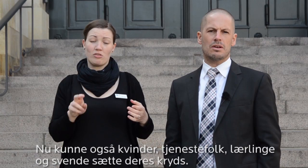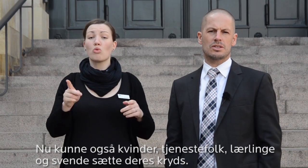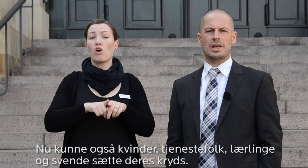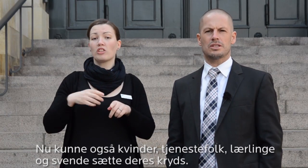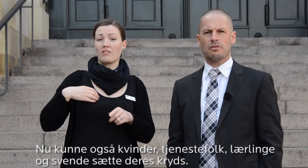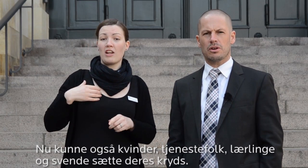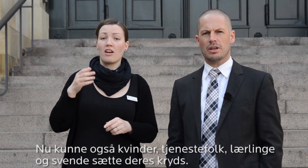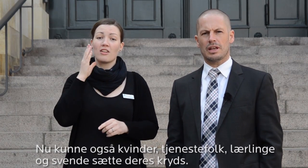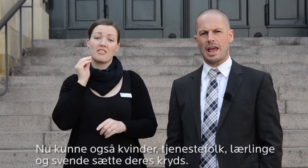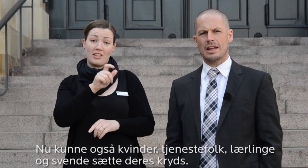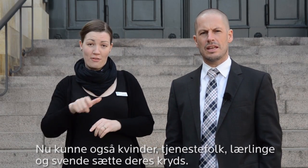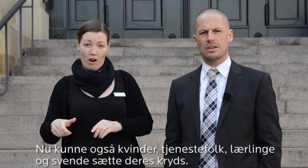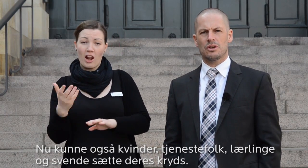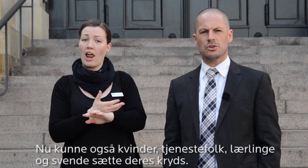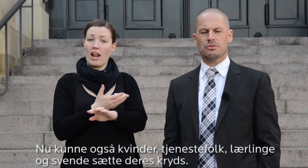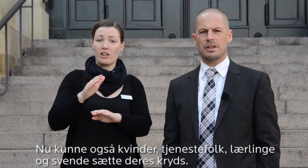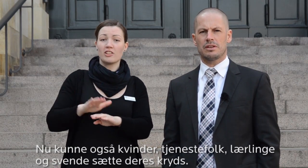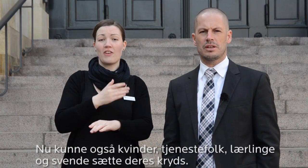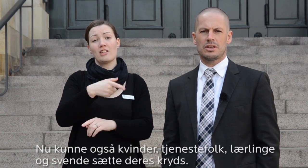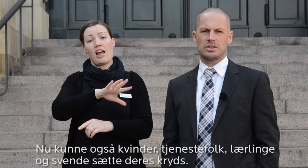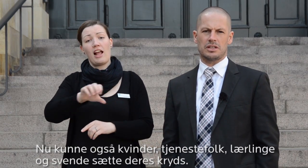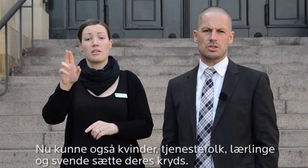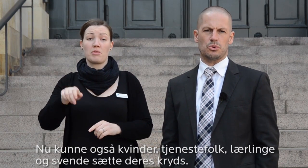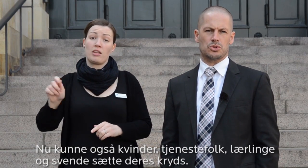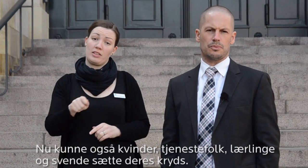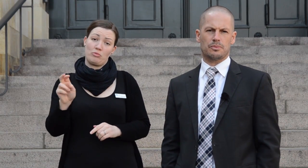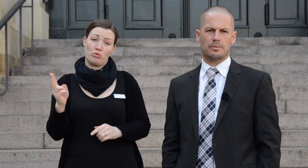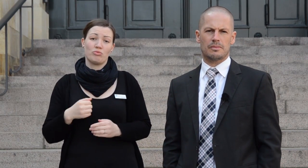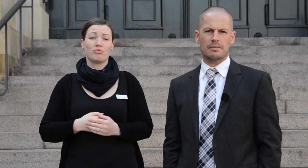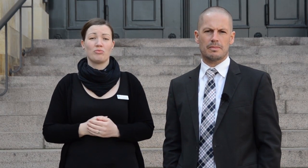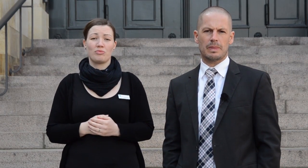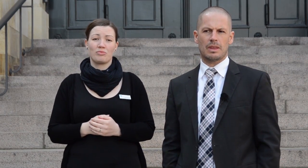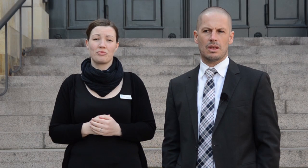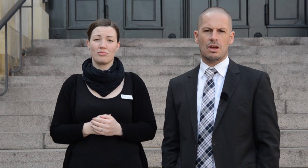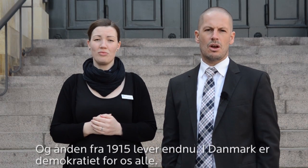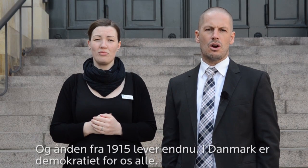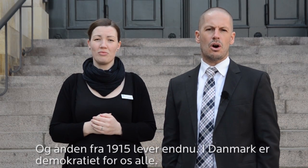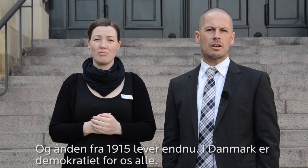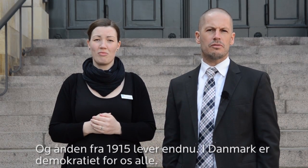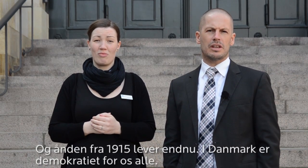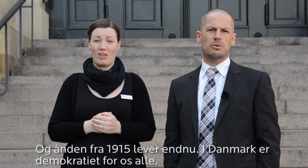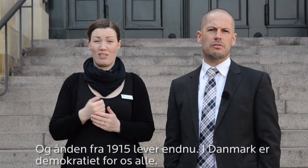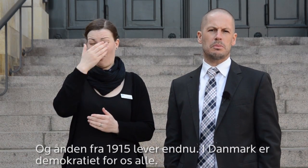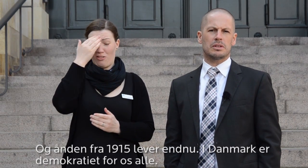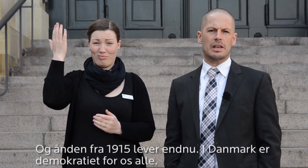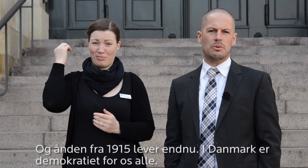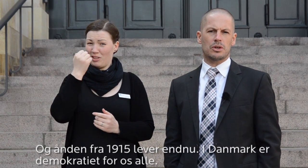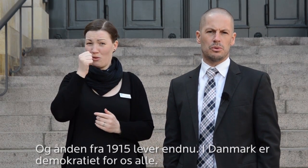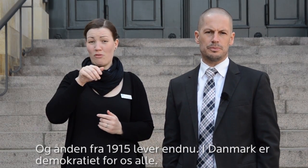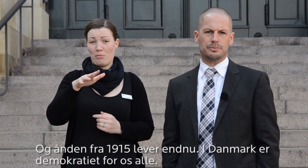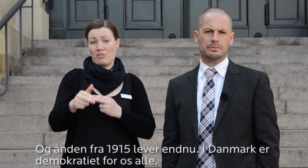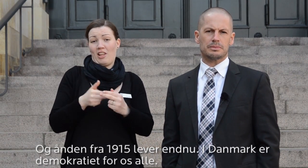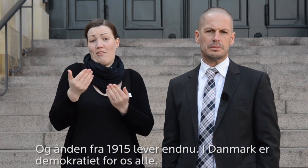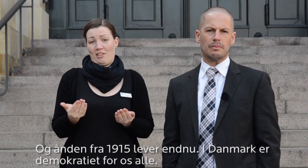kvinder, tjenestefolk, lærlinge og svende sætte deres kryds. Og ånden fra 1915, den